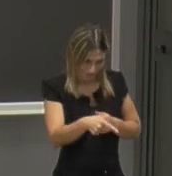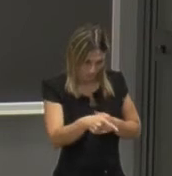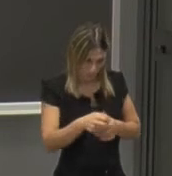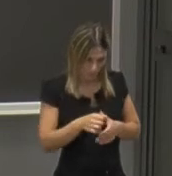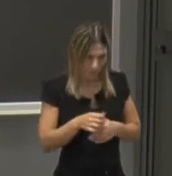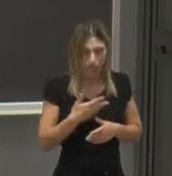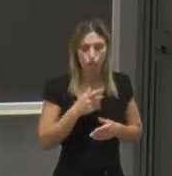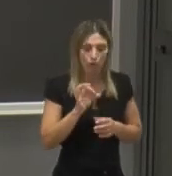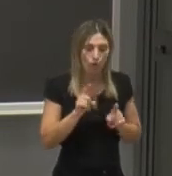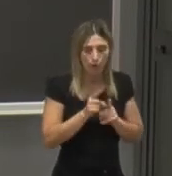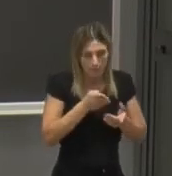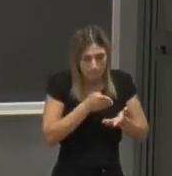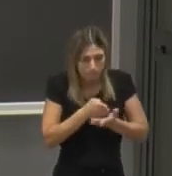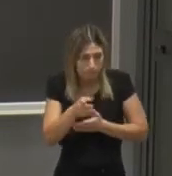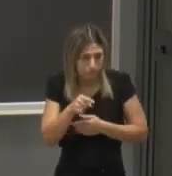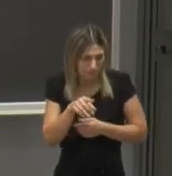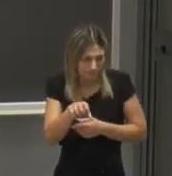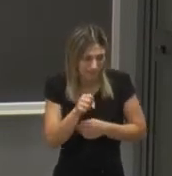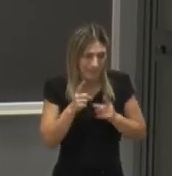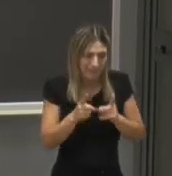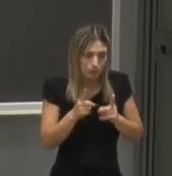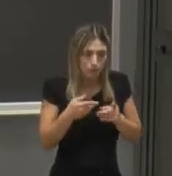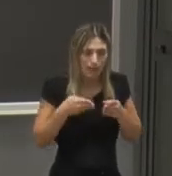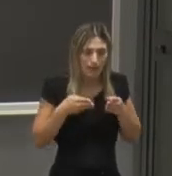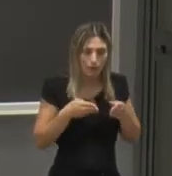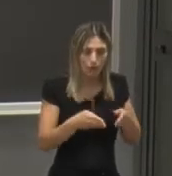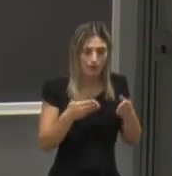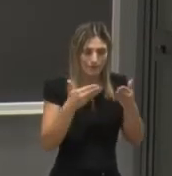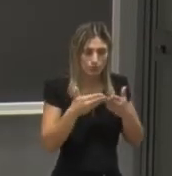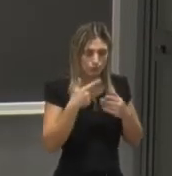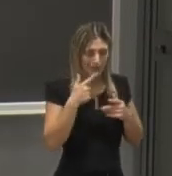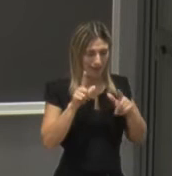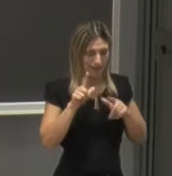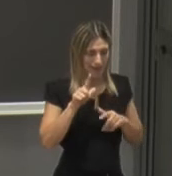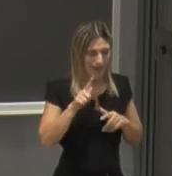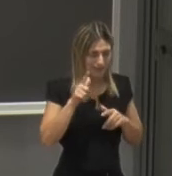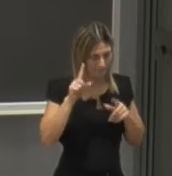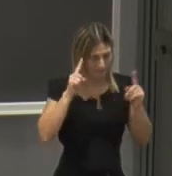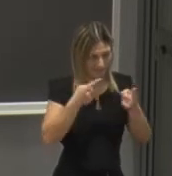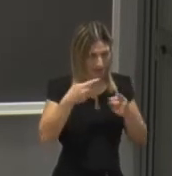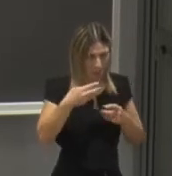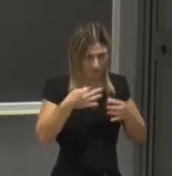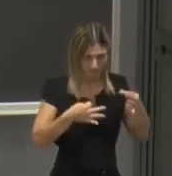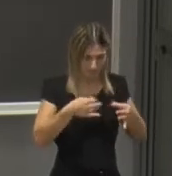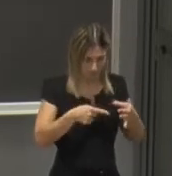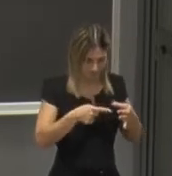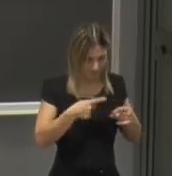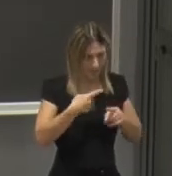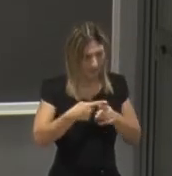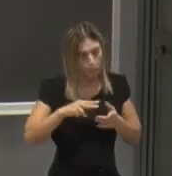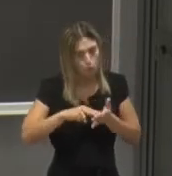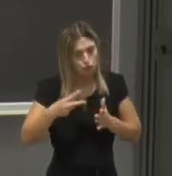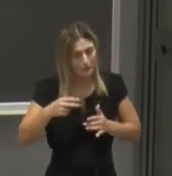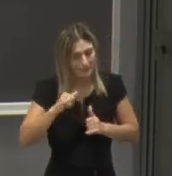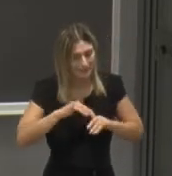senso è lo sbocco naturale per i corsi di studio per i corsi di laurea magistrale in ambito informatico ed ingegneria dell